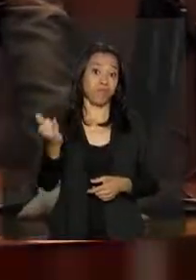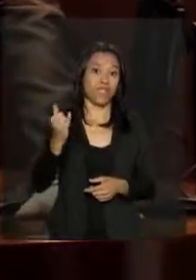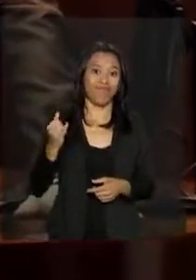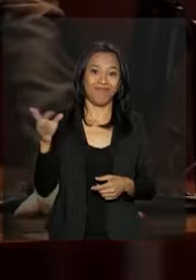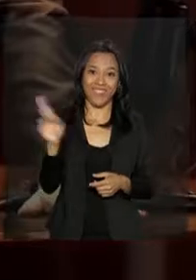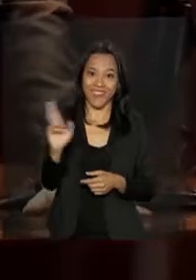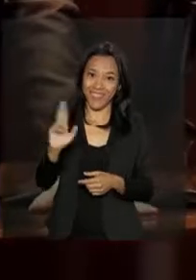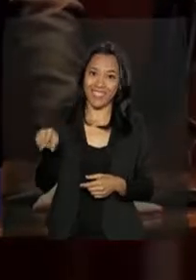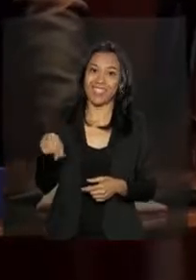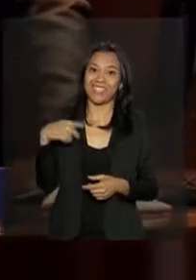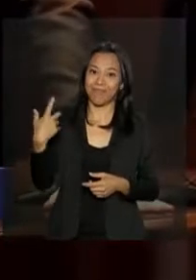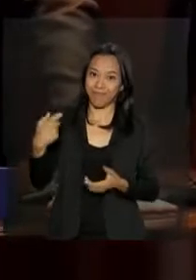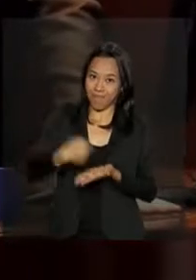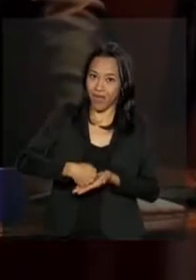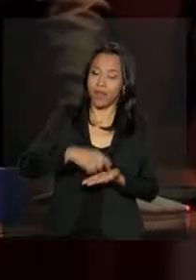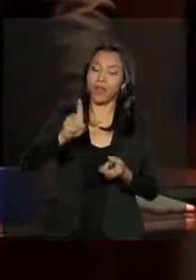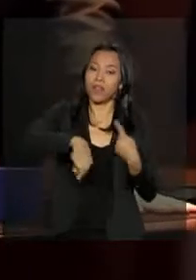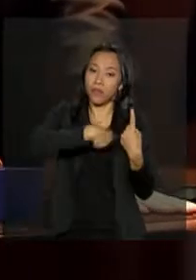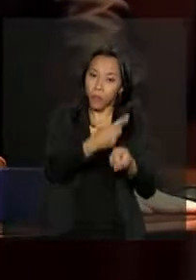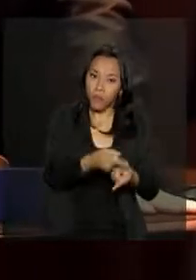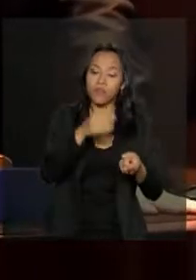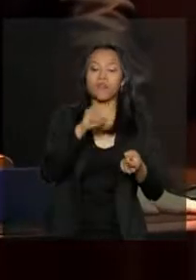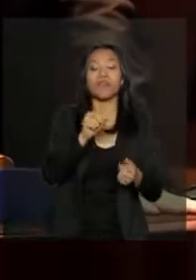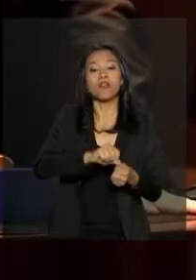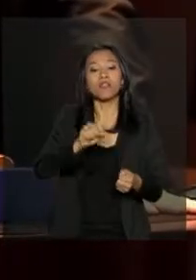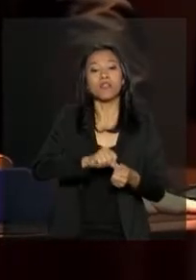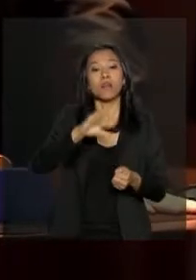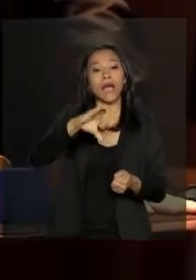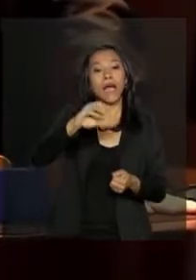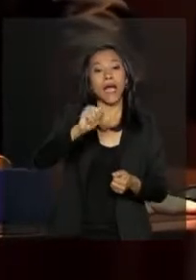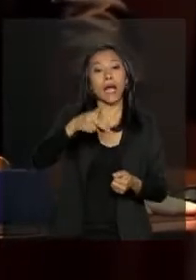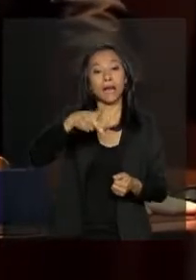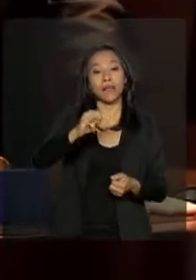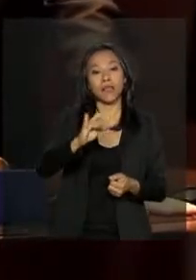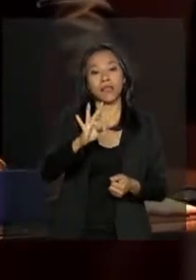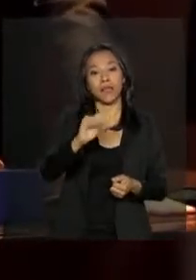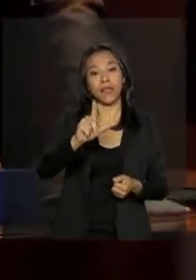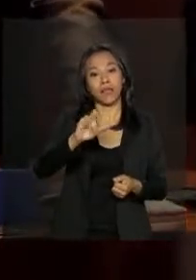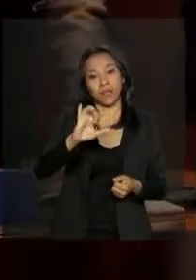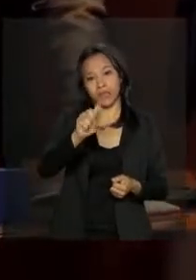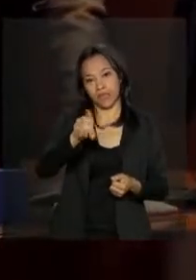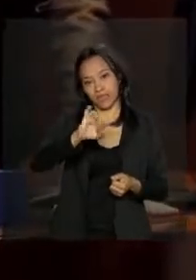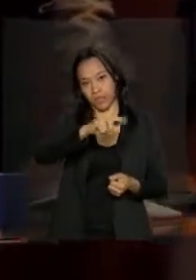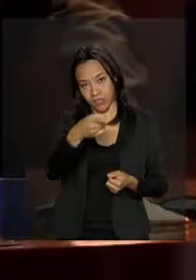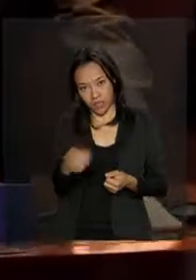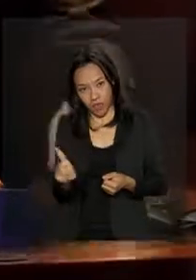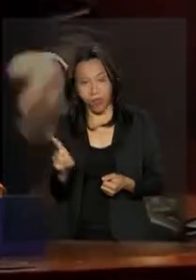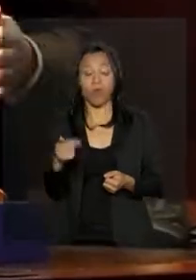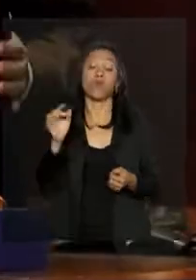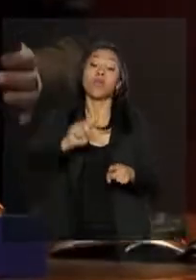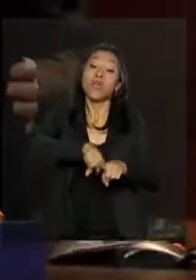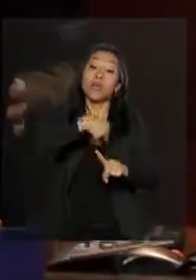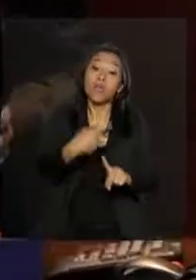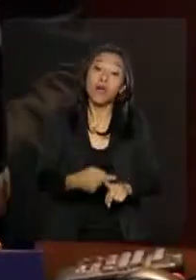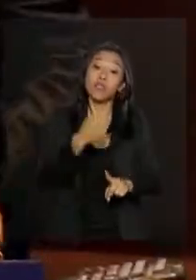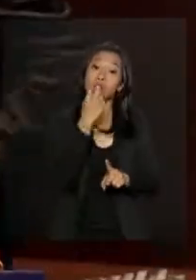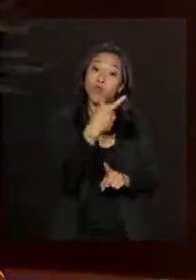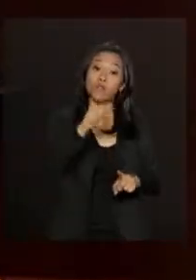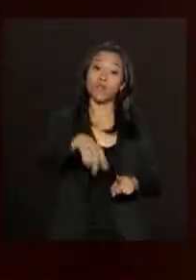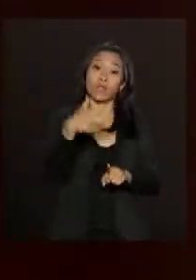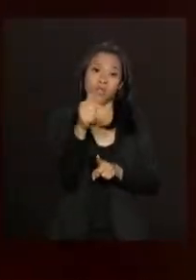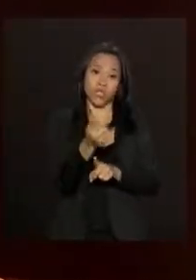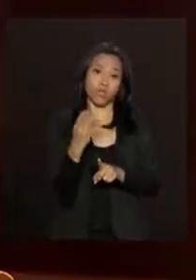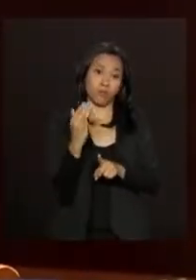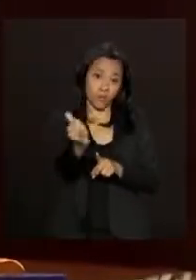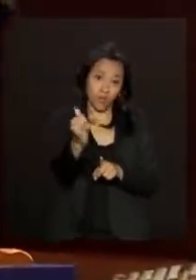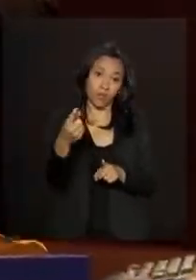e se comprometeu a realizar uma capitalização imediata no valor de 491 milhões de reais e mais 2,7 bilhões de